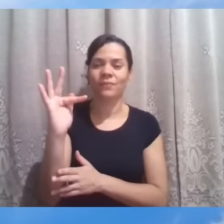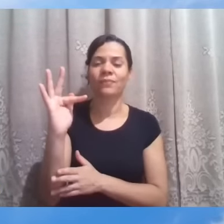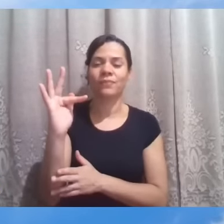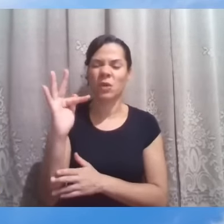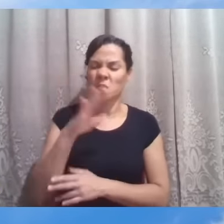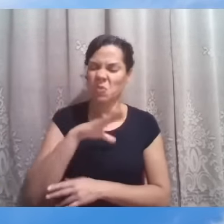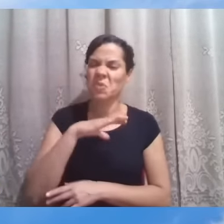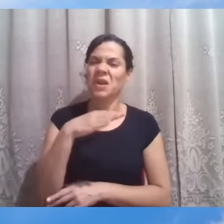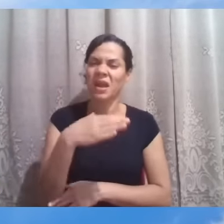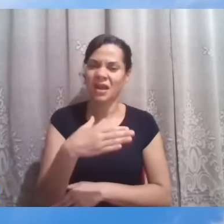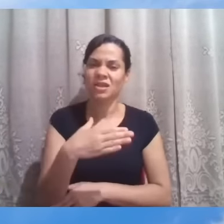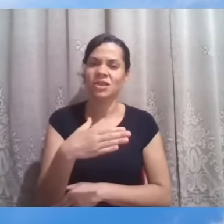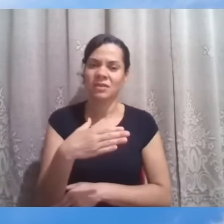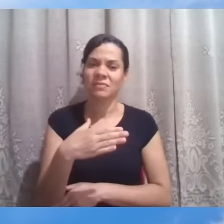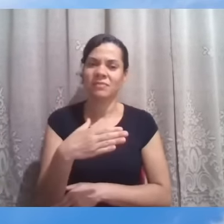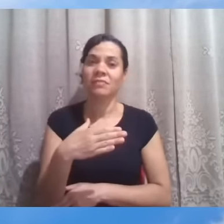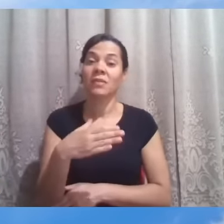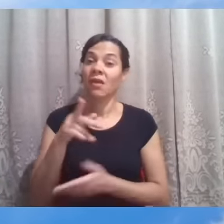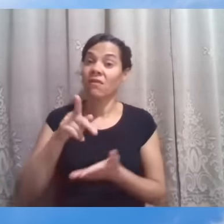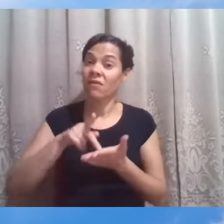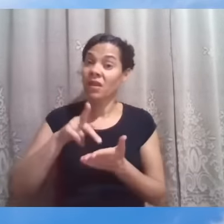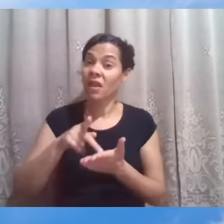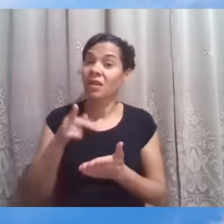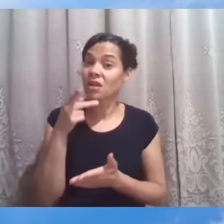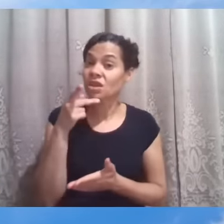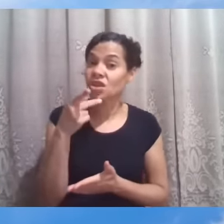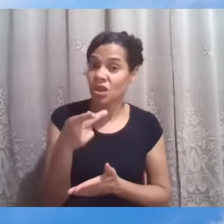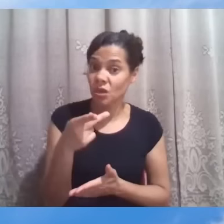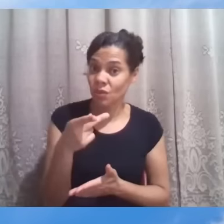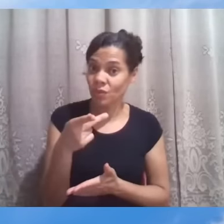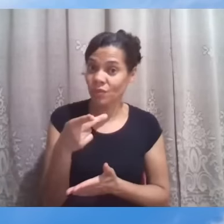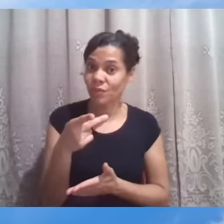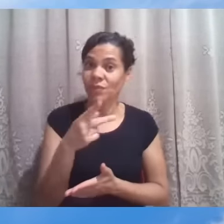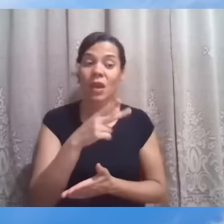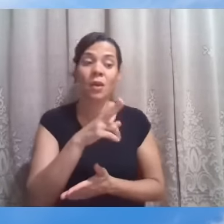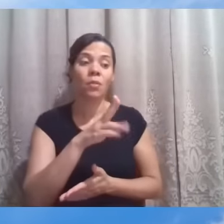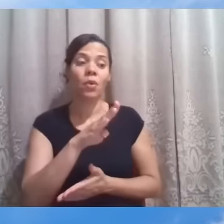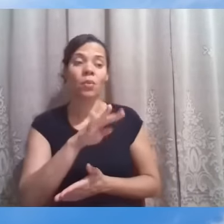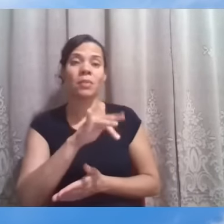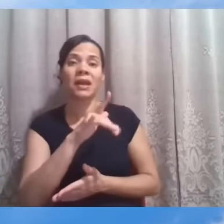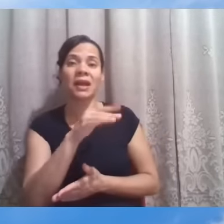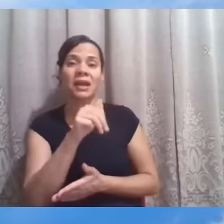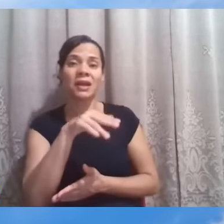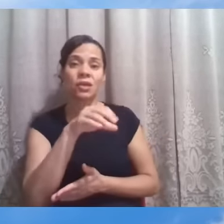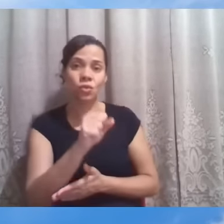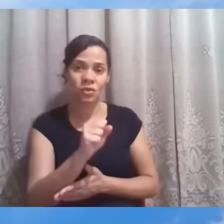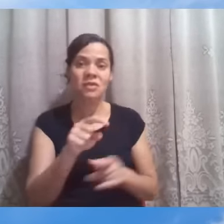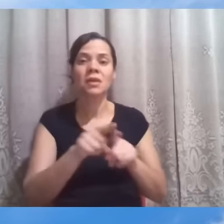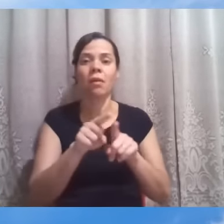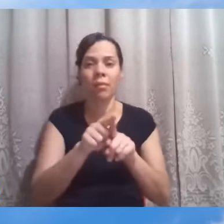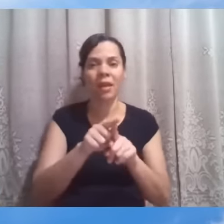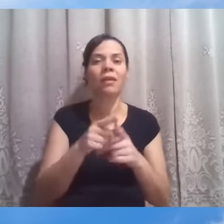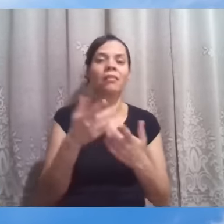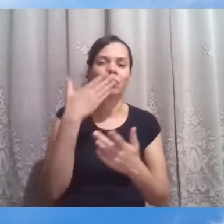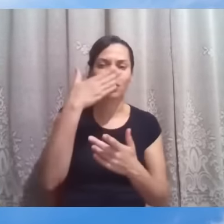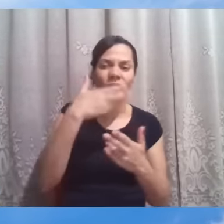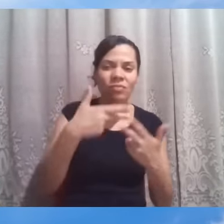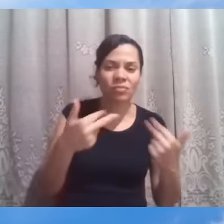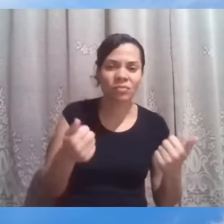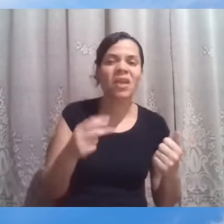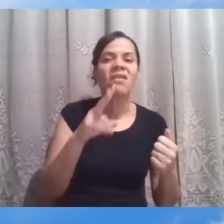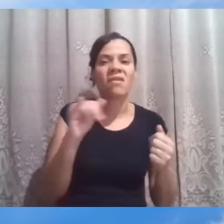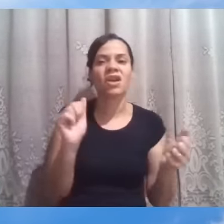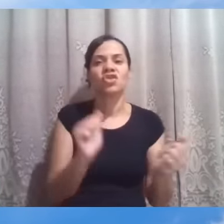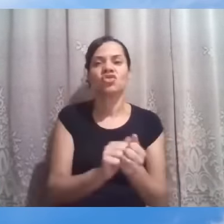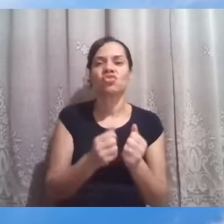coragem, né? Em verdade, vos digo, republicanos e meretrizes vos precederão no reino dos céus. Imagina, a